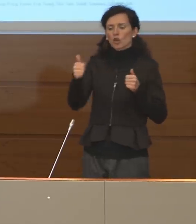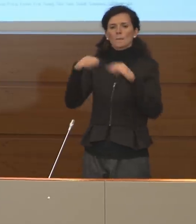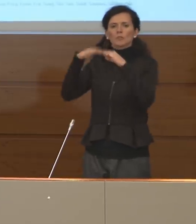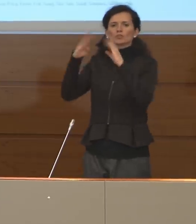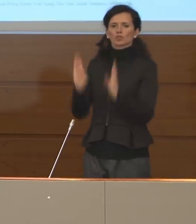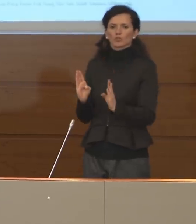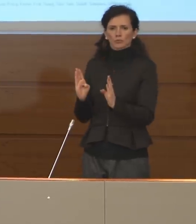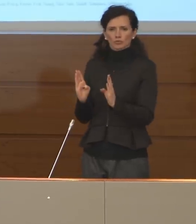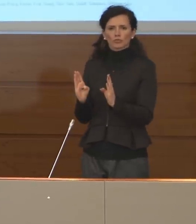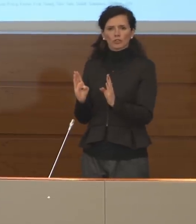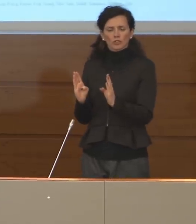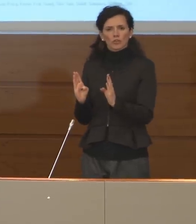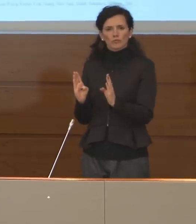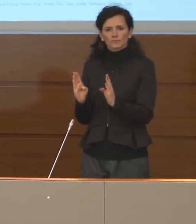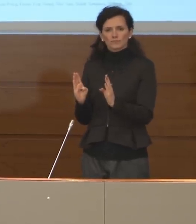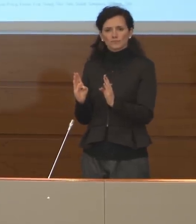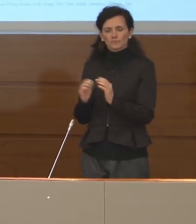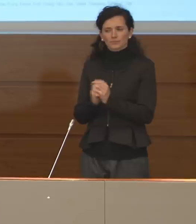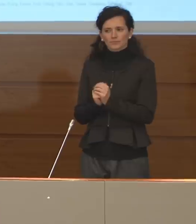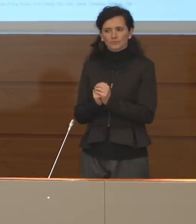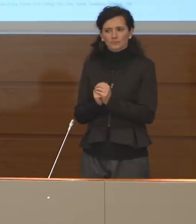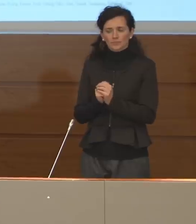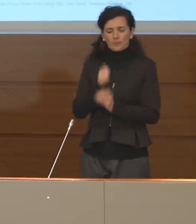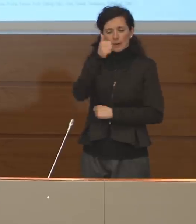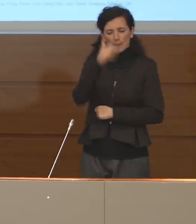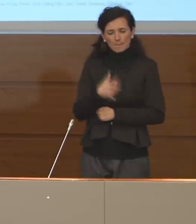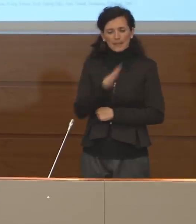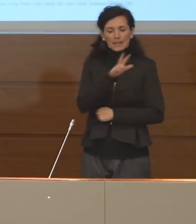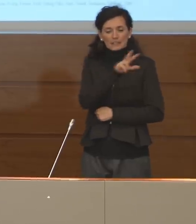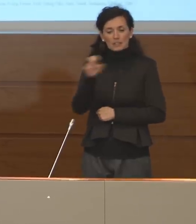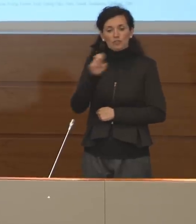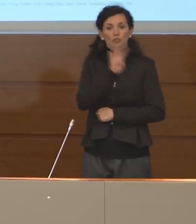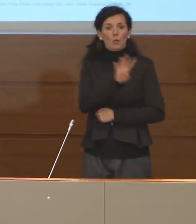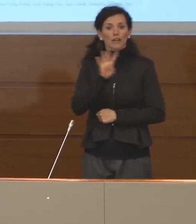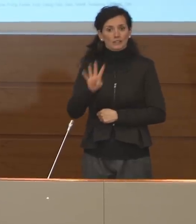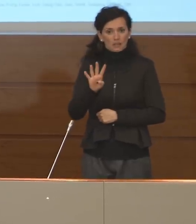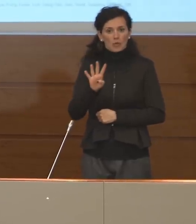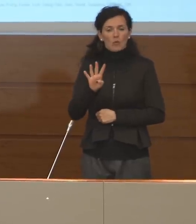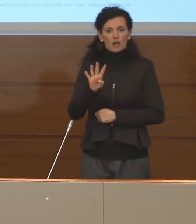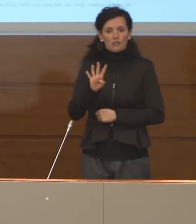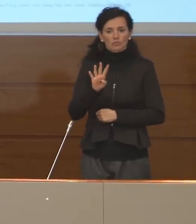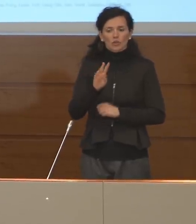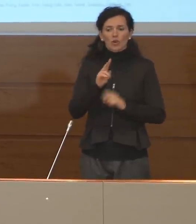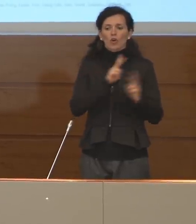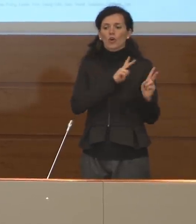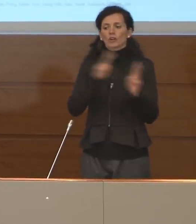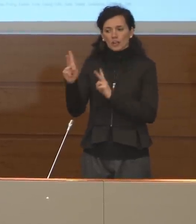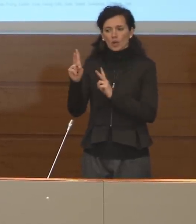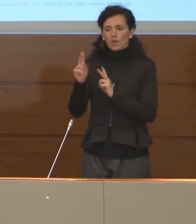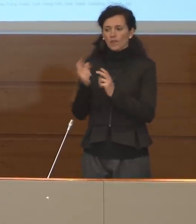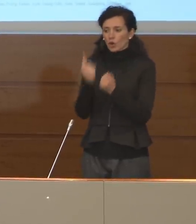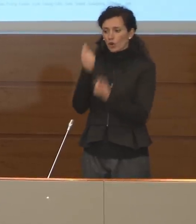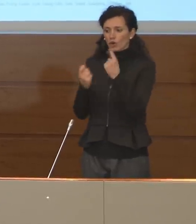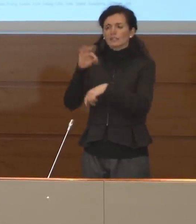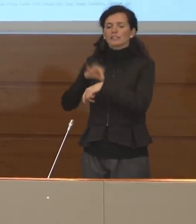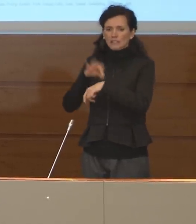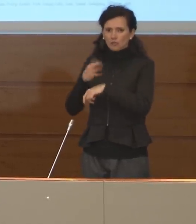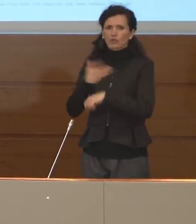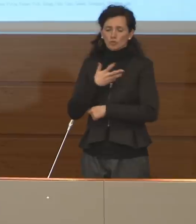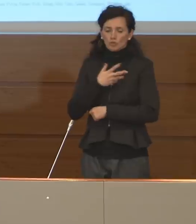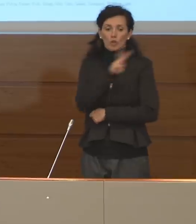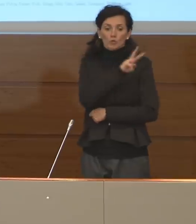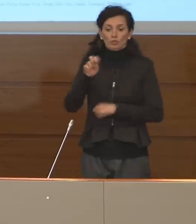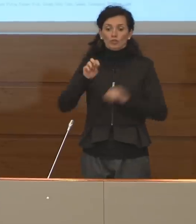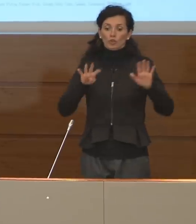domiciliare, 1.344 sono ricoverati con sintomi e 295